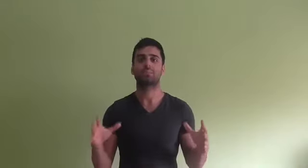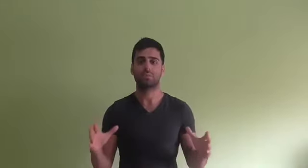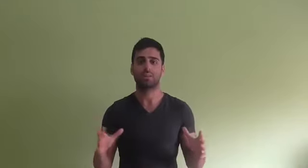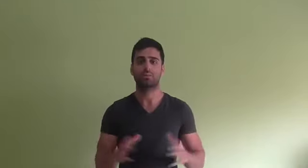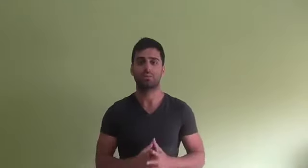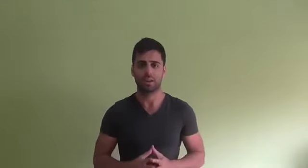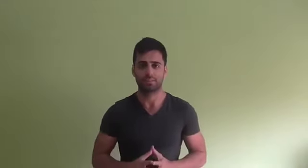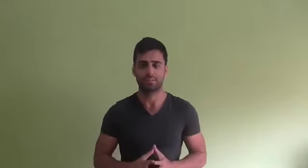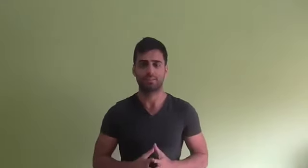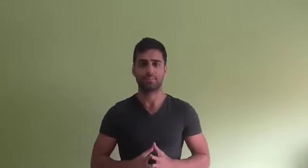contradictorias.